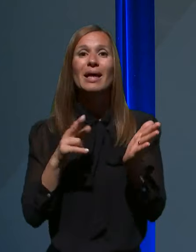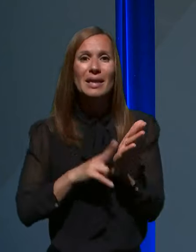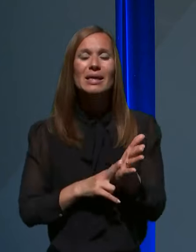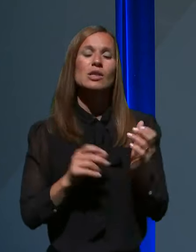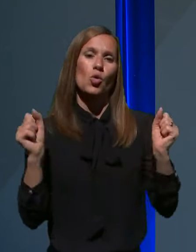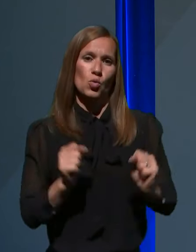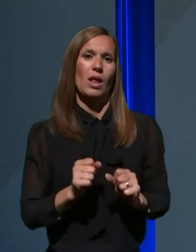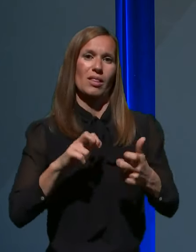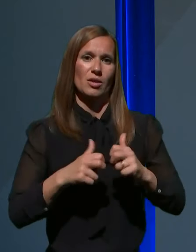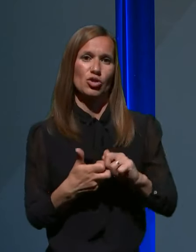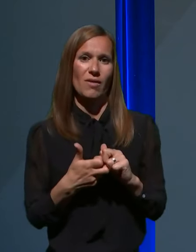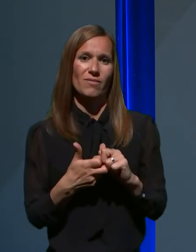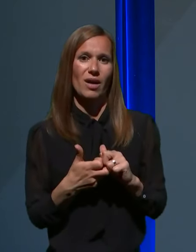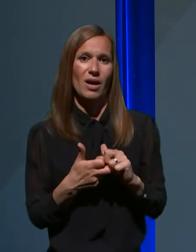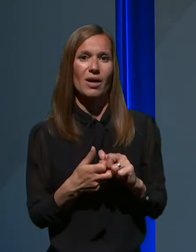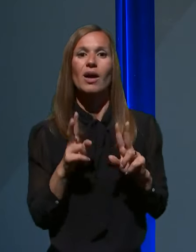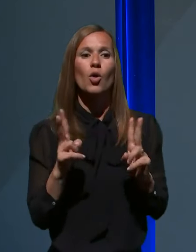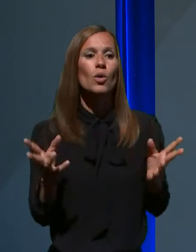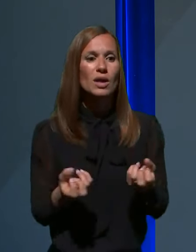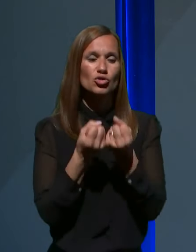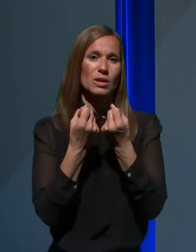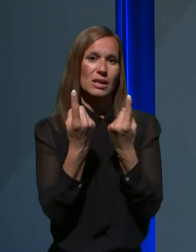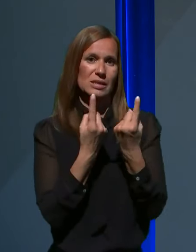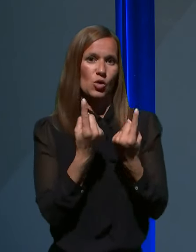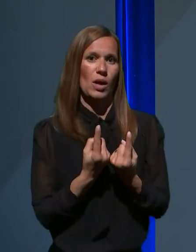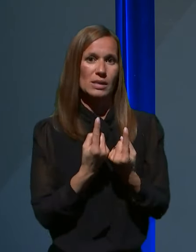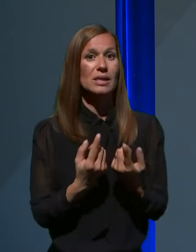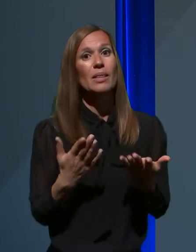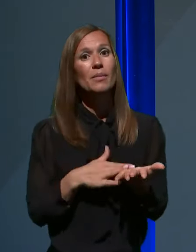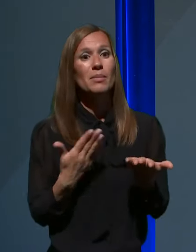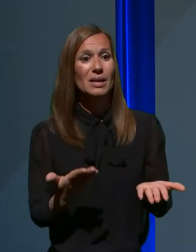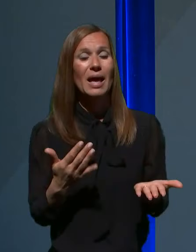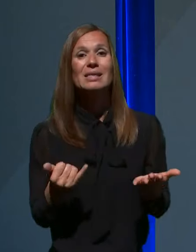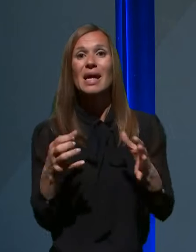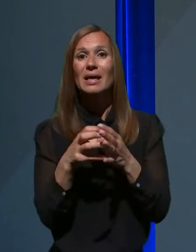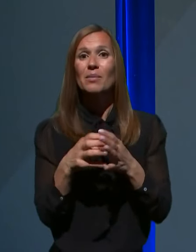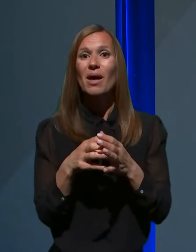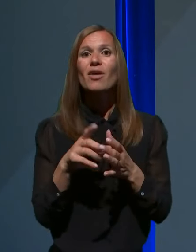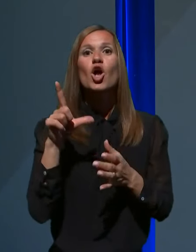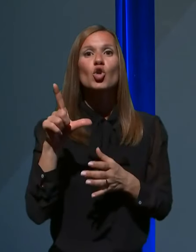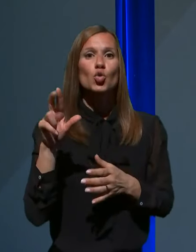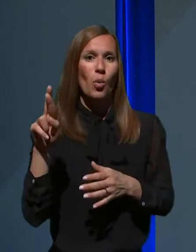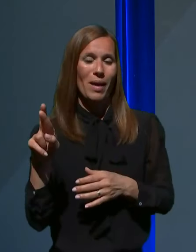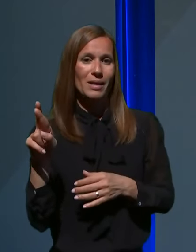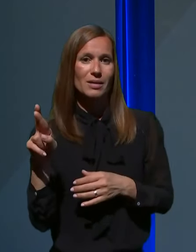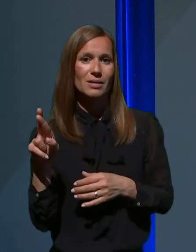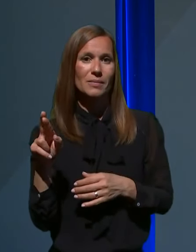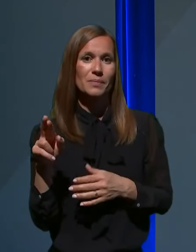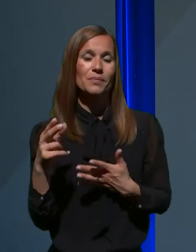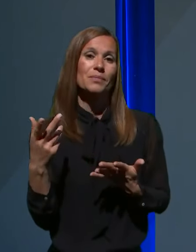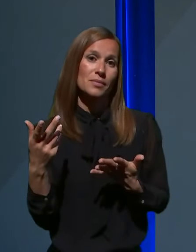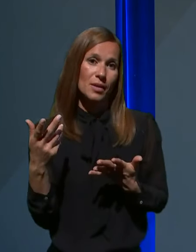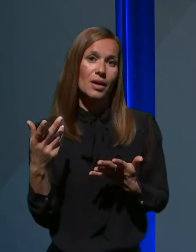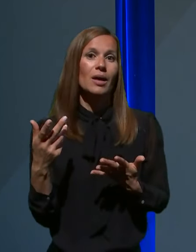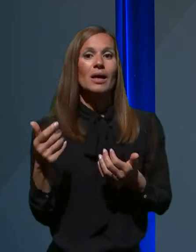težava rešiti situacijo. Danes je naprimer ekipa v Ljutomerju za nekaj oglednimi